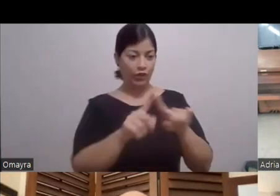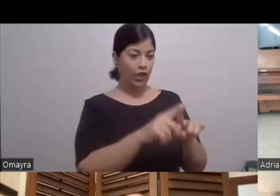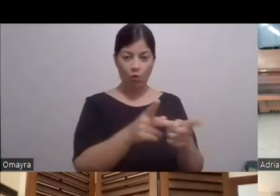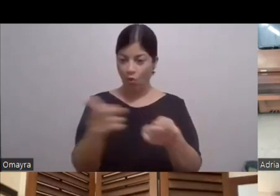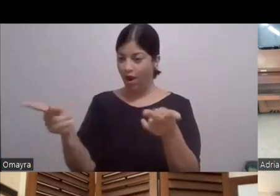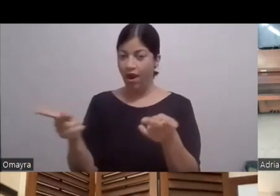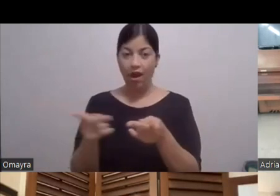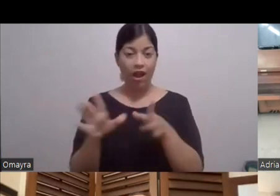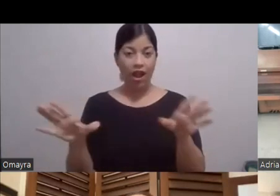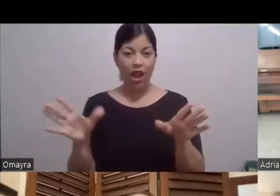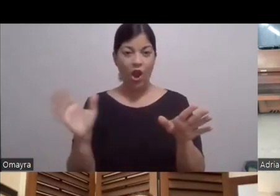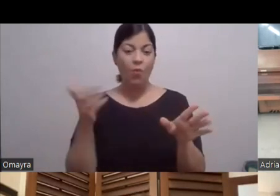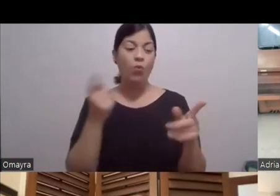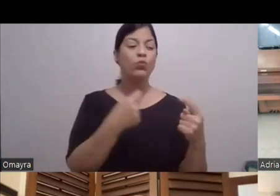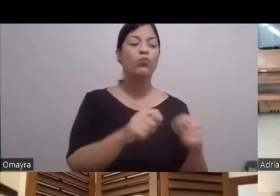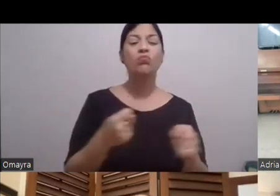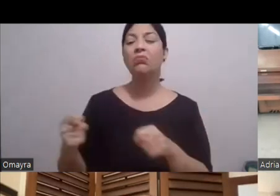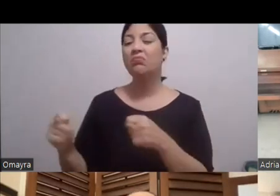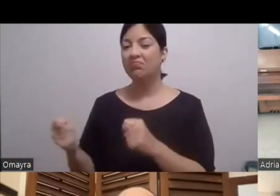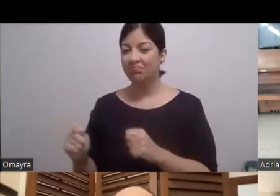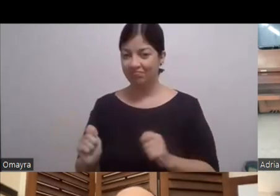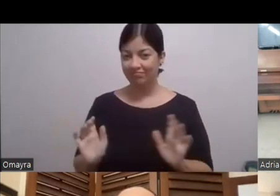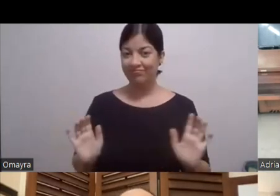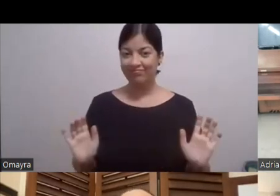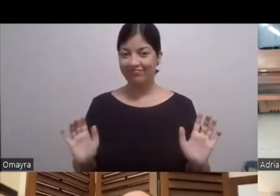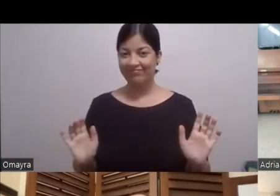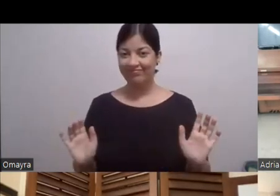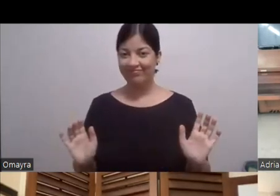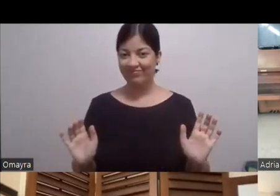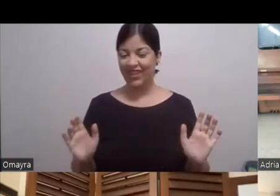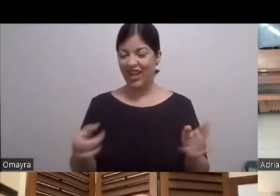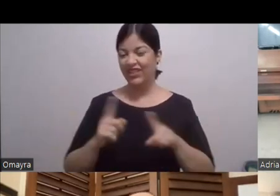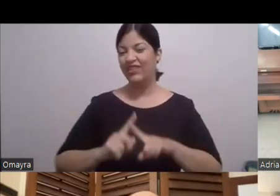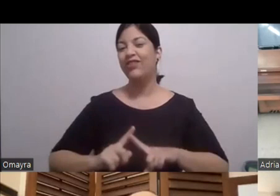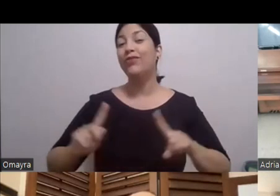experimento ¿Verdad? Un género diferente Así que vamos a hablar En